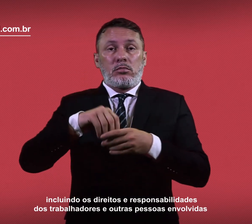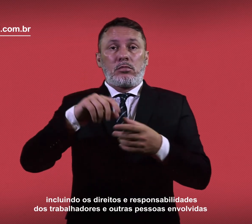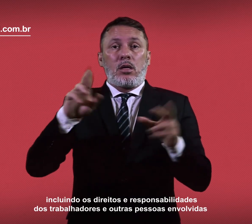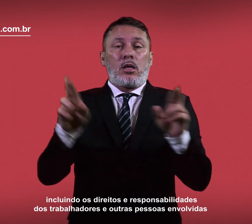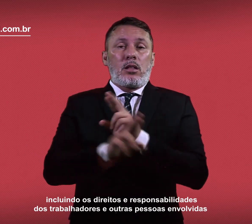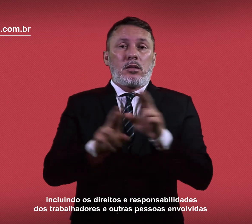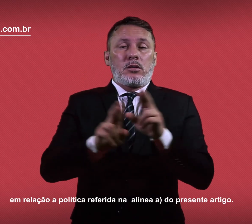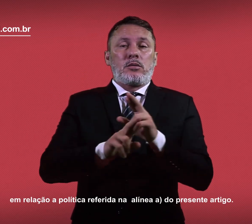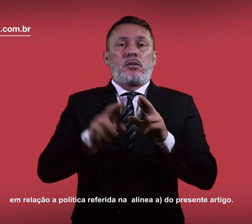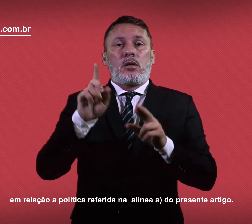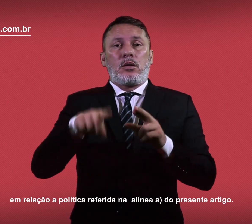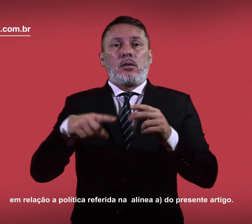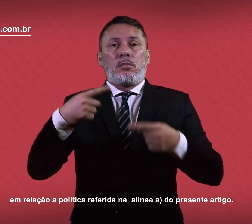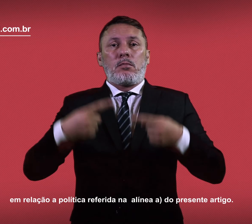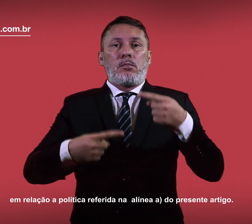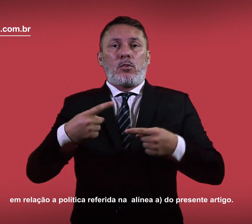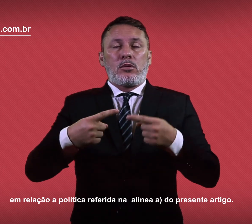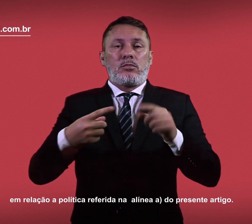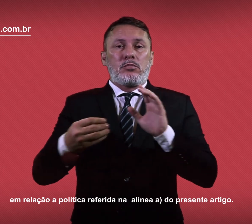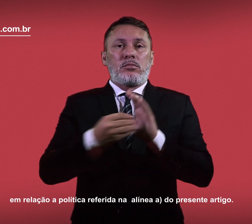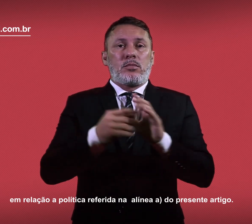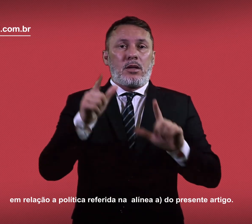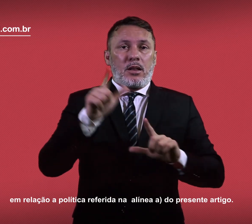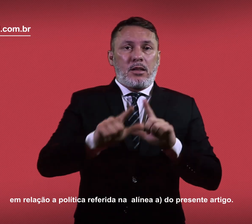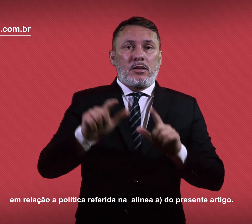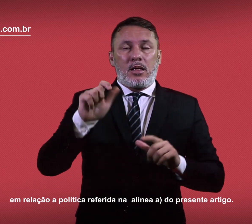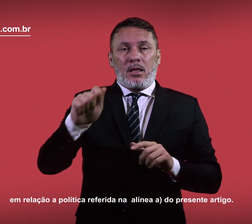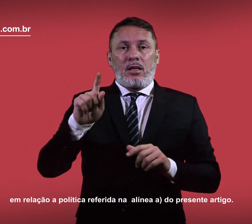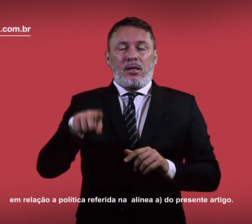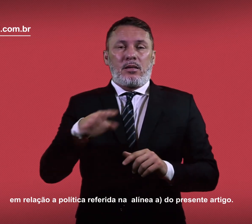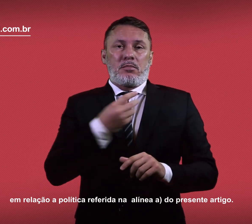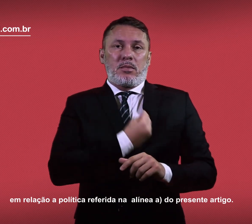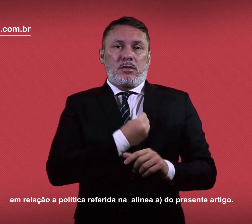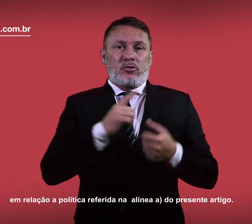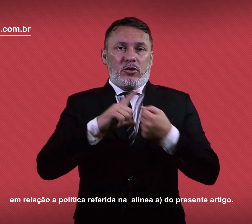envolvidas em relação à política referida na linha A do presente artigo.